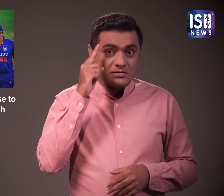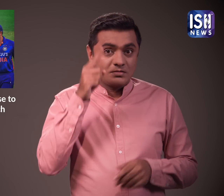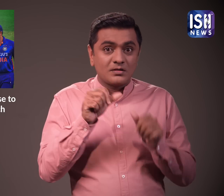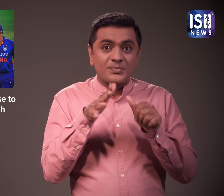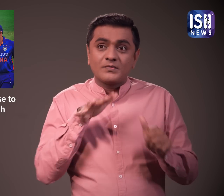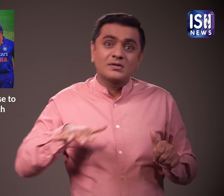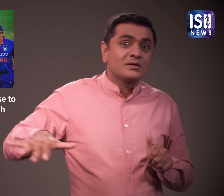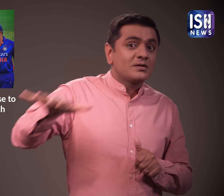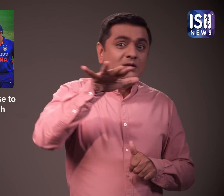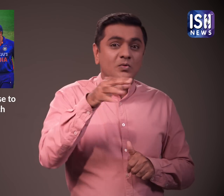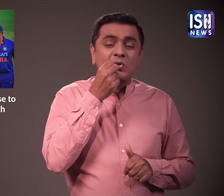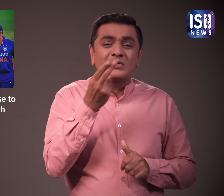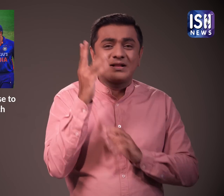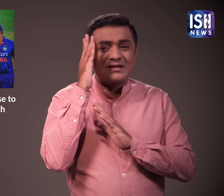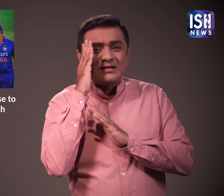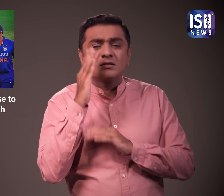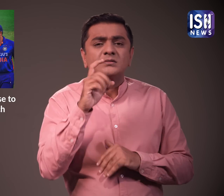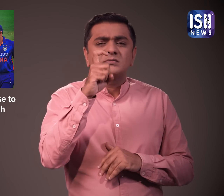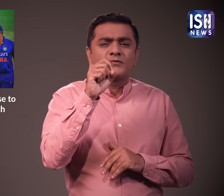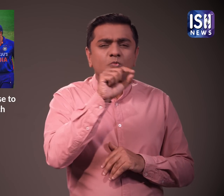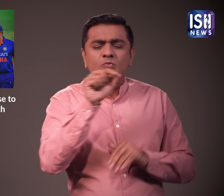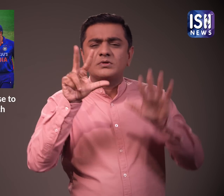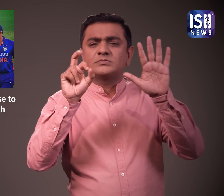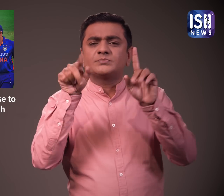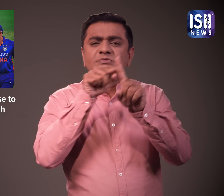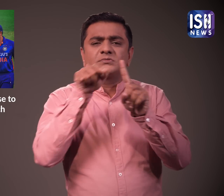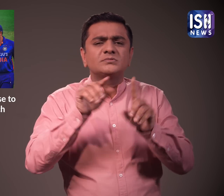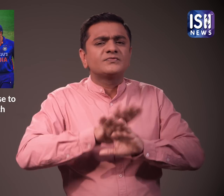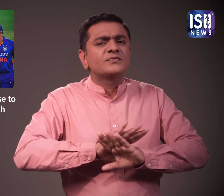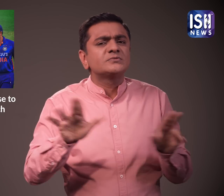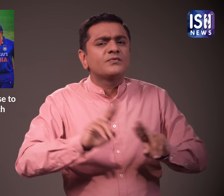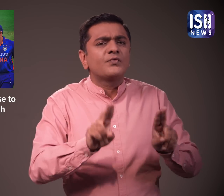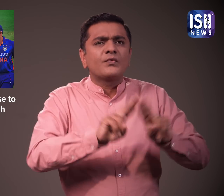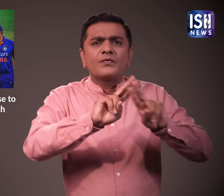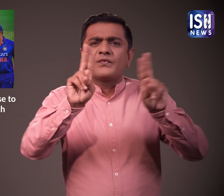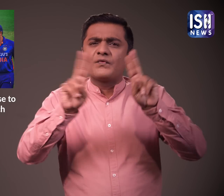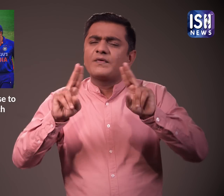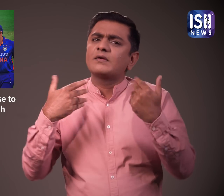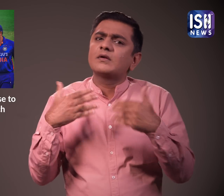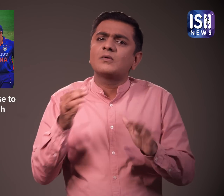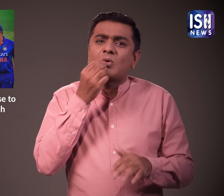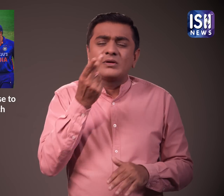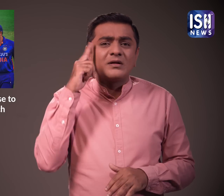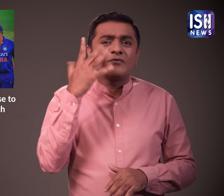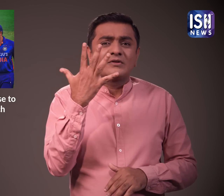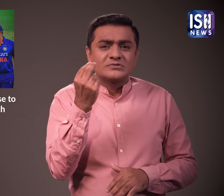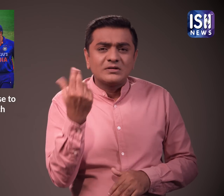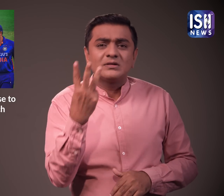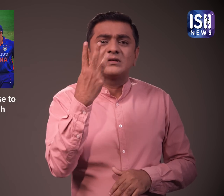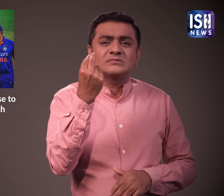जबकि 70 से अच्छी प्रतिशत होटल बुक हो चुके है एमदाबाद के कई 5 स्टार और 3